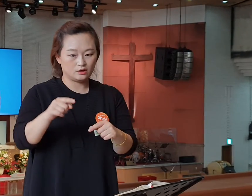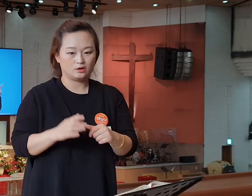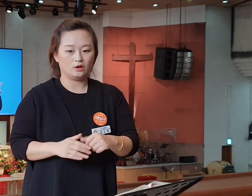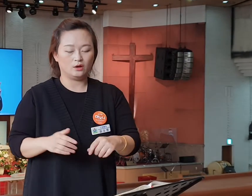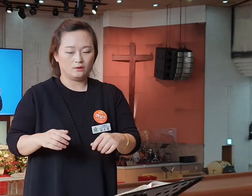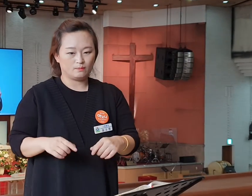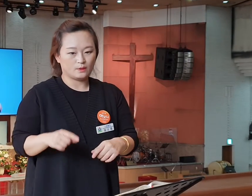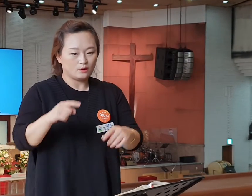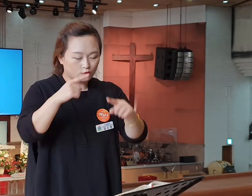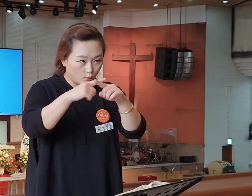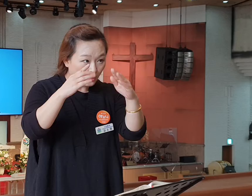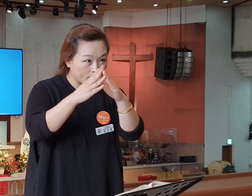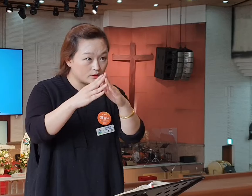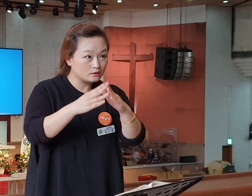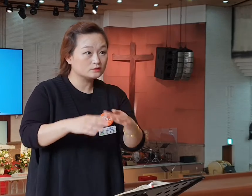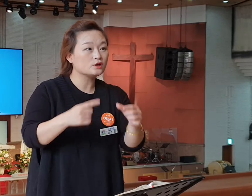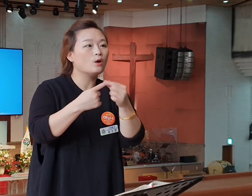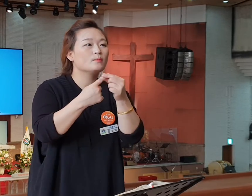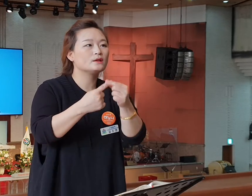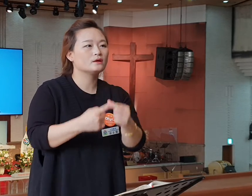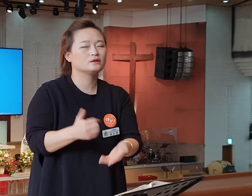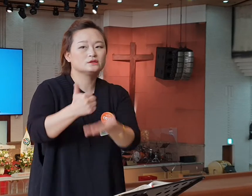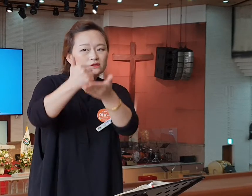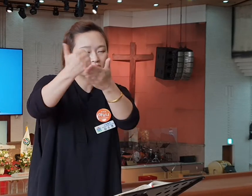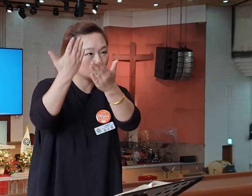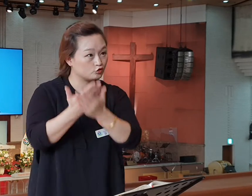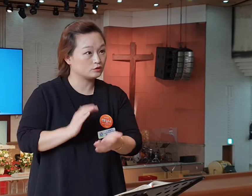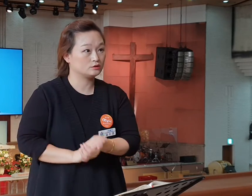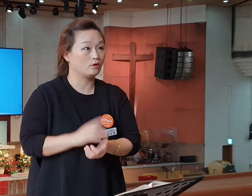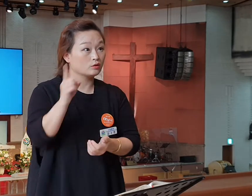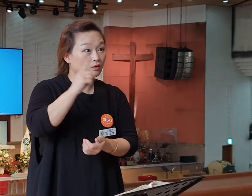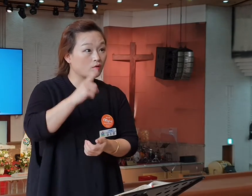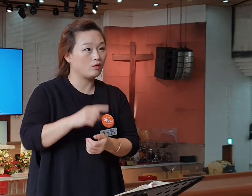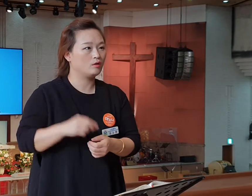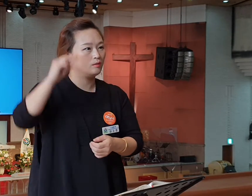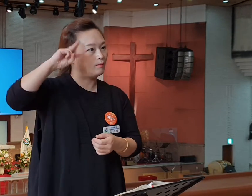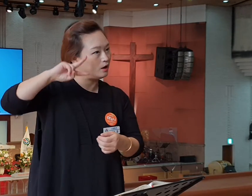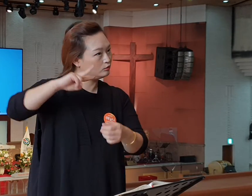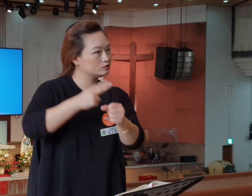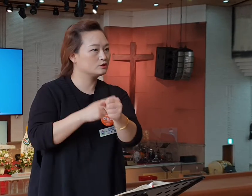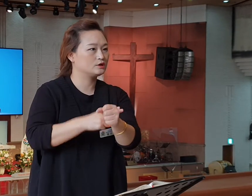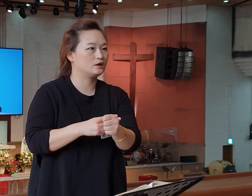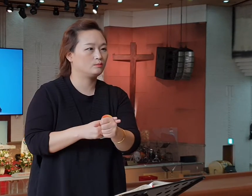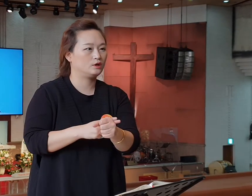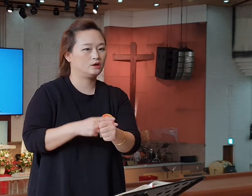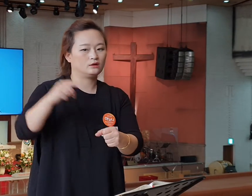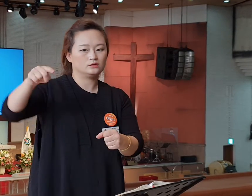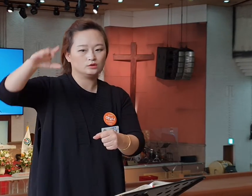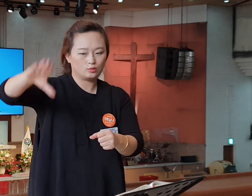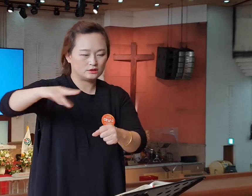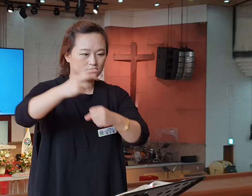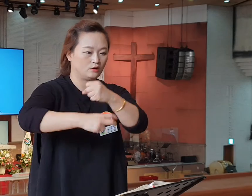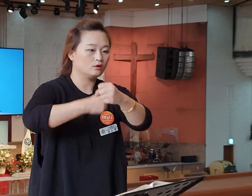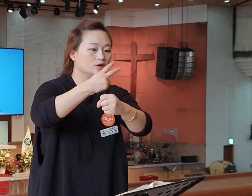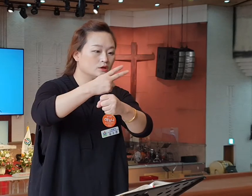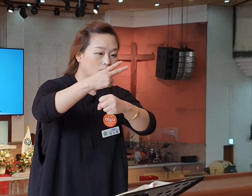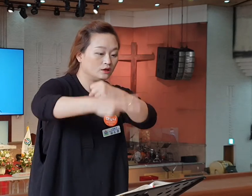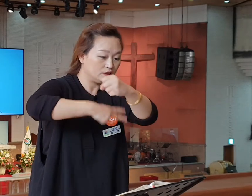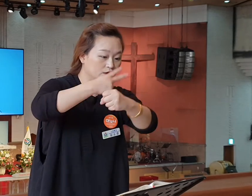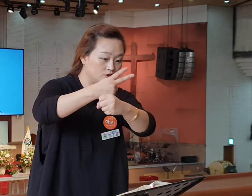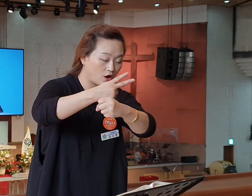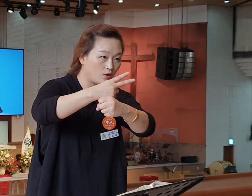제가 보니까 두 가지를 칭찬하시는 것 같아요. 에베소 교회는 바울이 두란두에서 2년, 그리고 또 회장에서 3년,